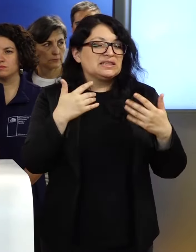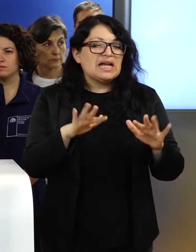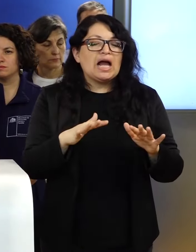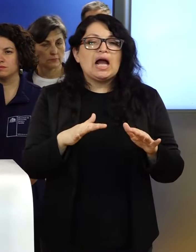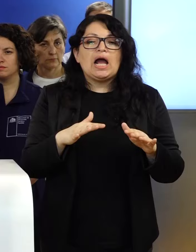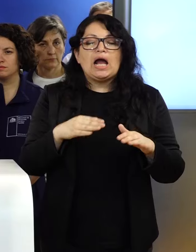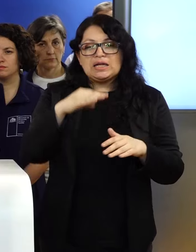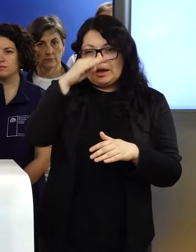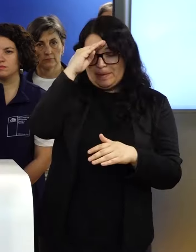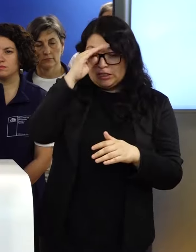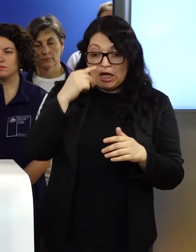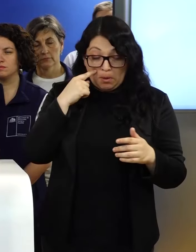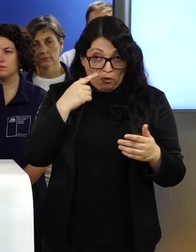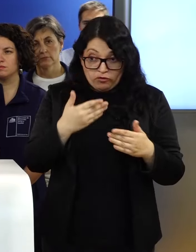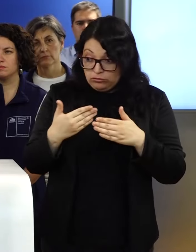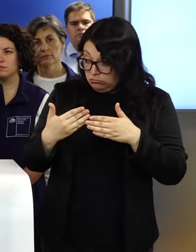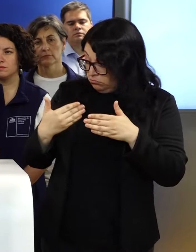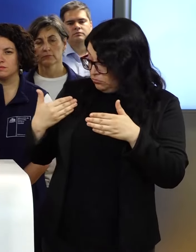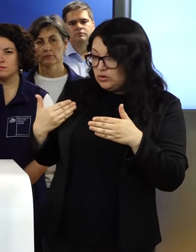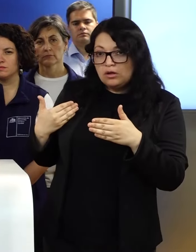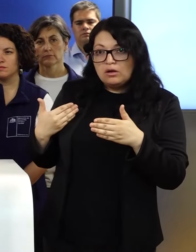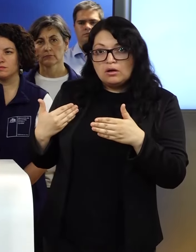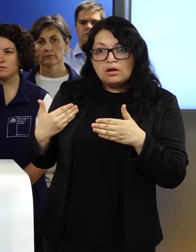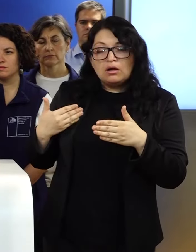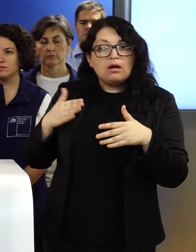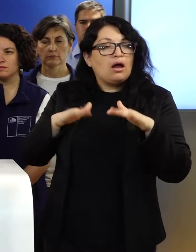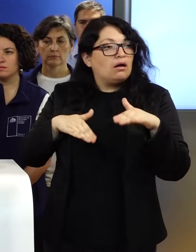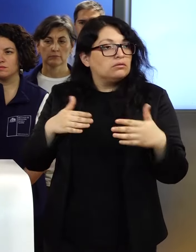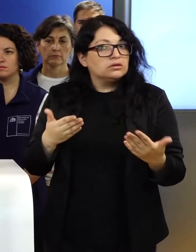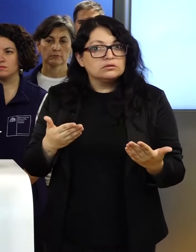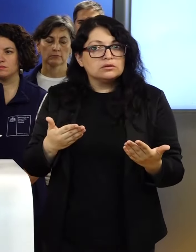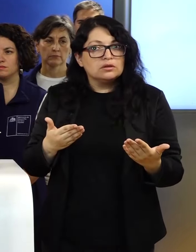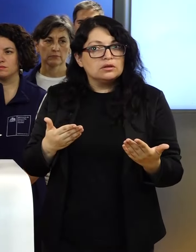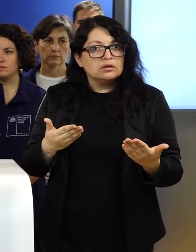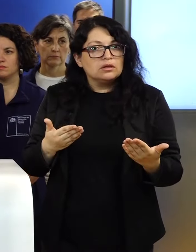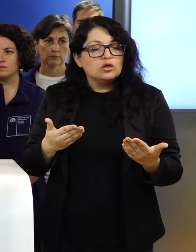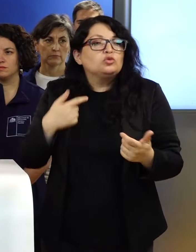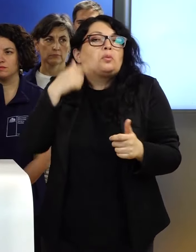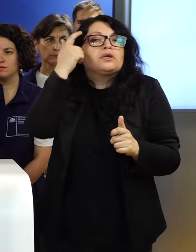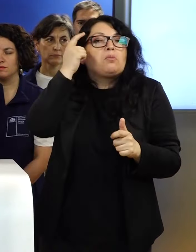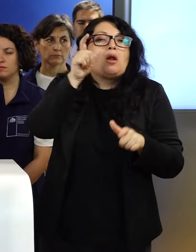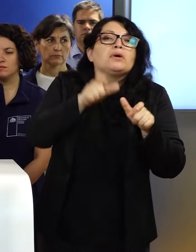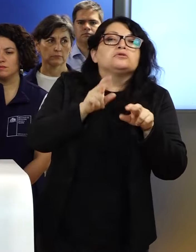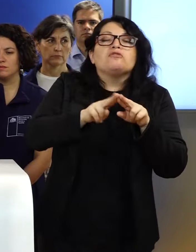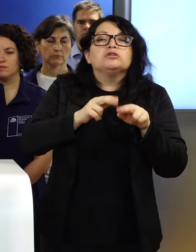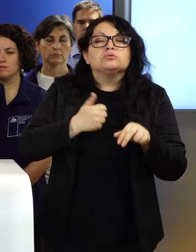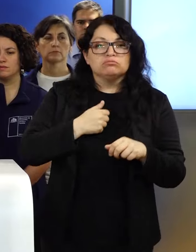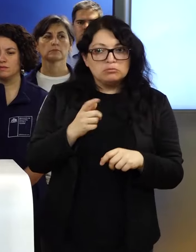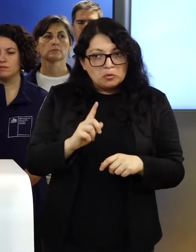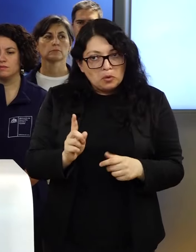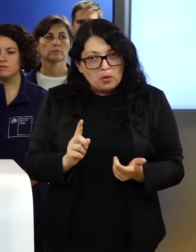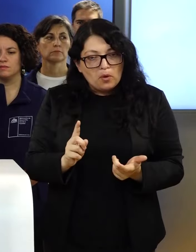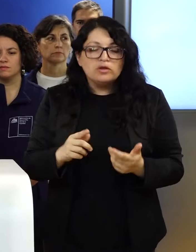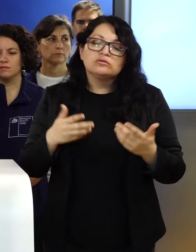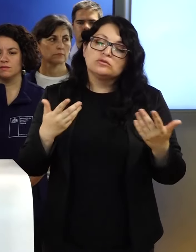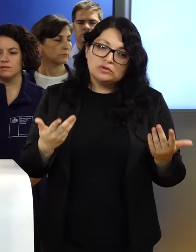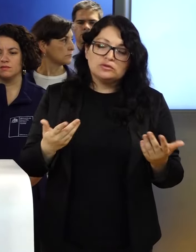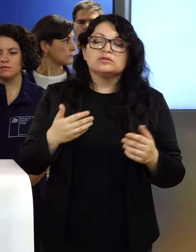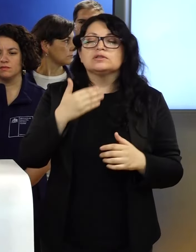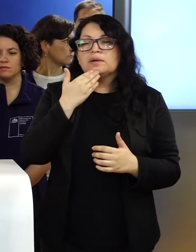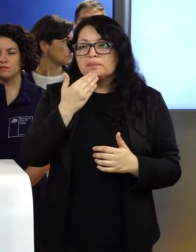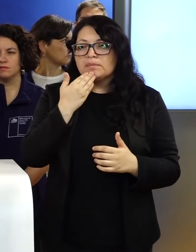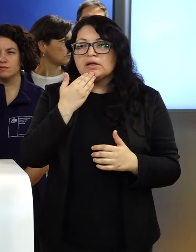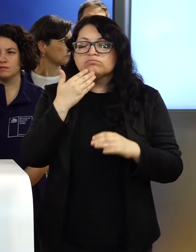estas horas, en que en muchos casos no ha habido el comportamiento esperado, se está reforzando